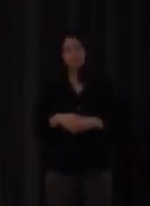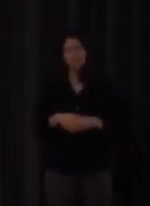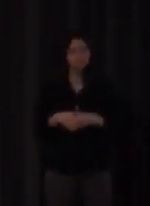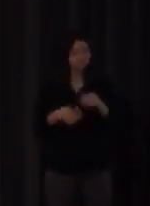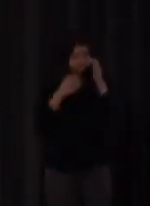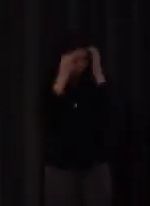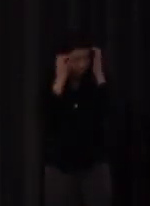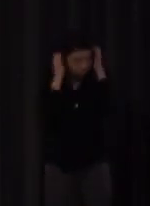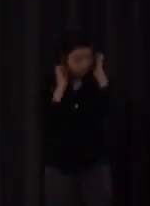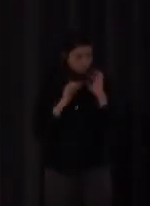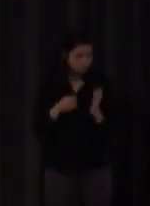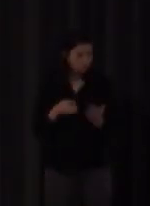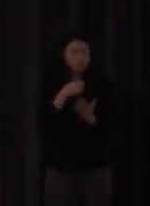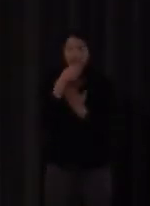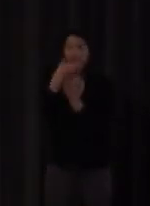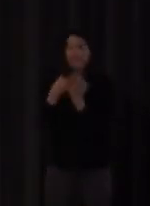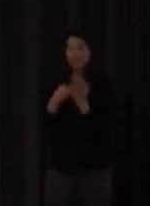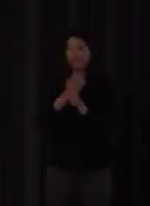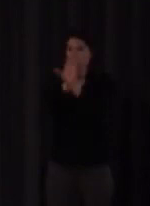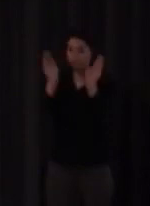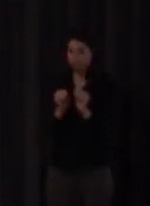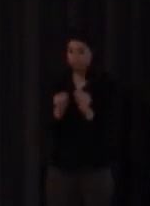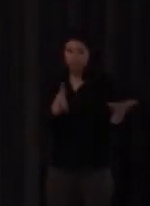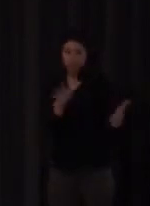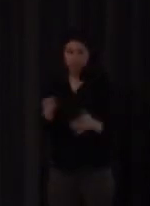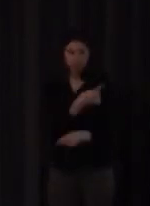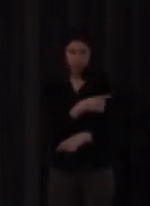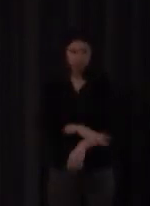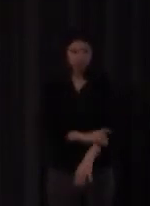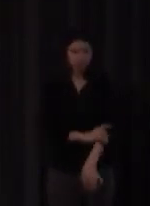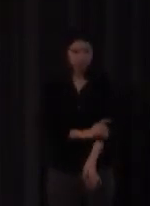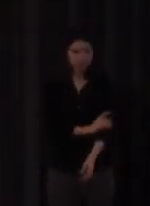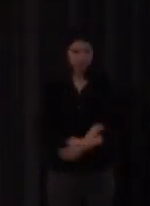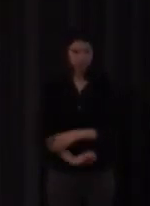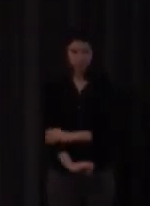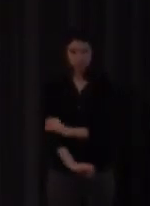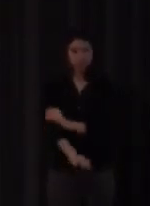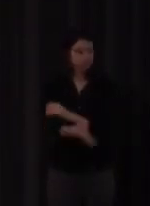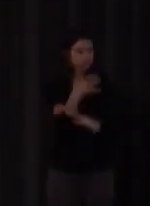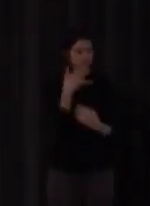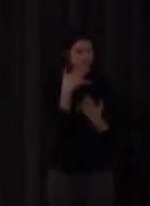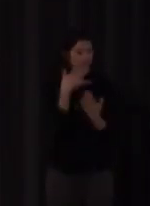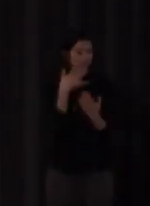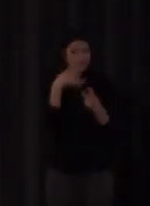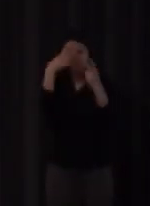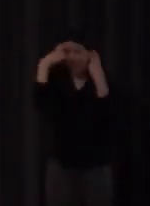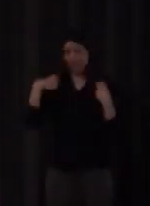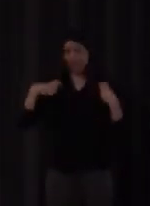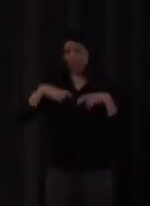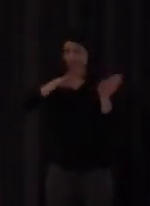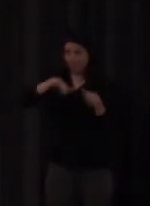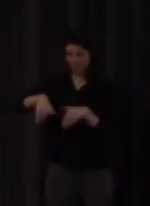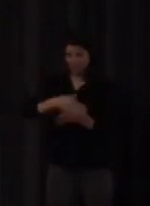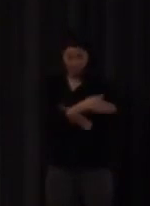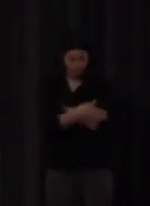pues el informe queda más o menos así en las pruebas finales en una prueba final que se les pasó la